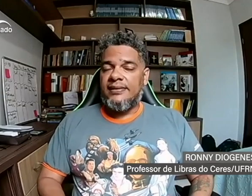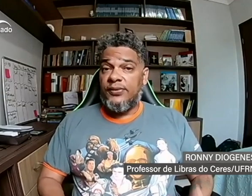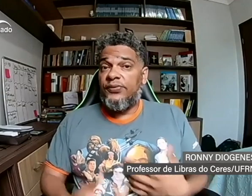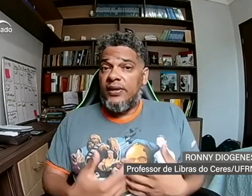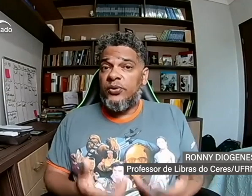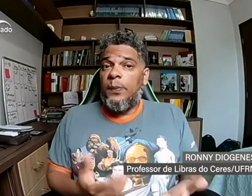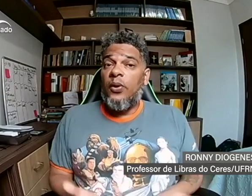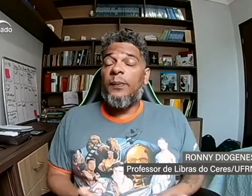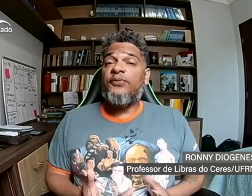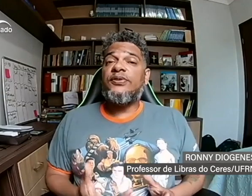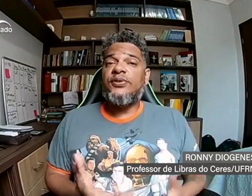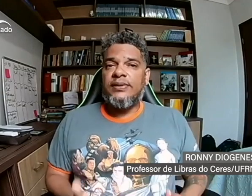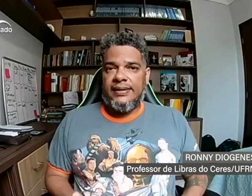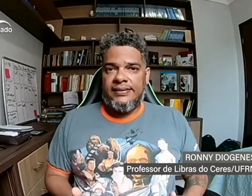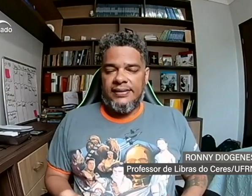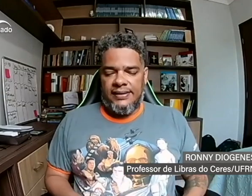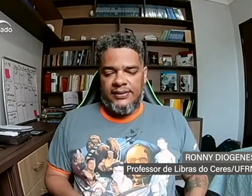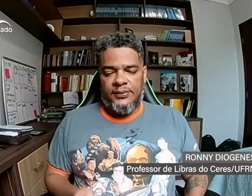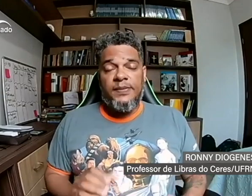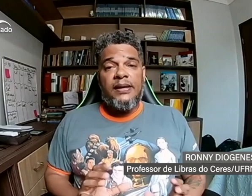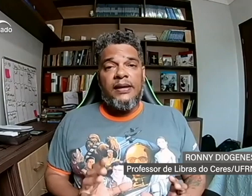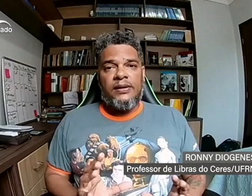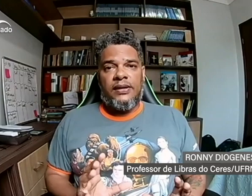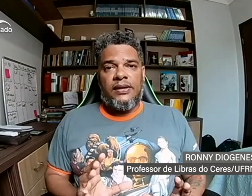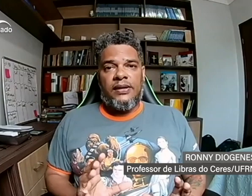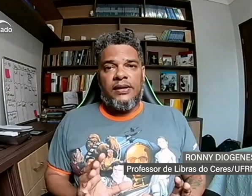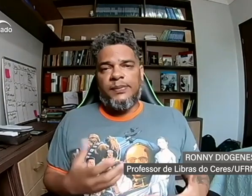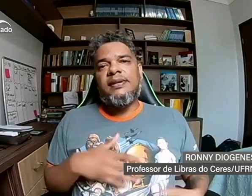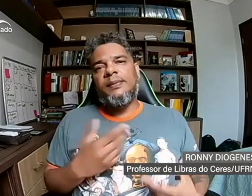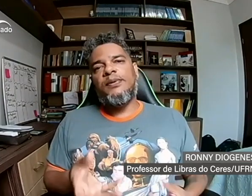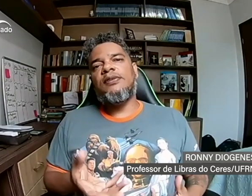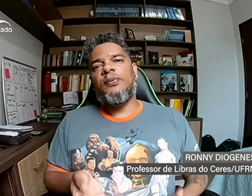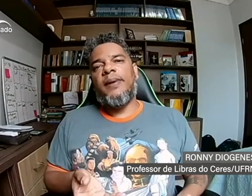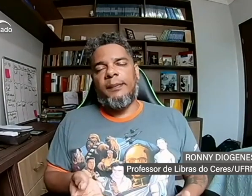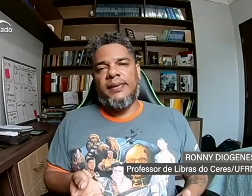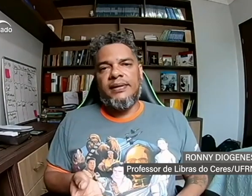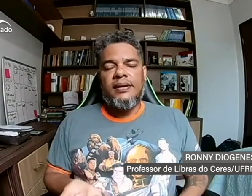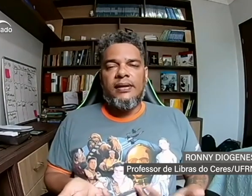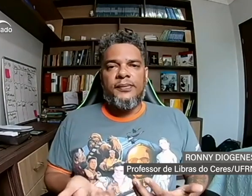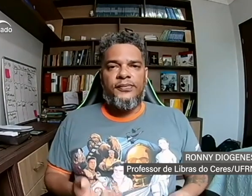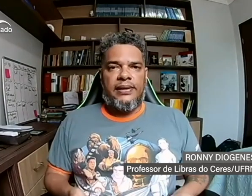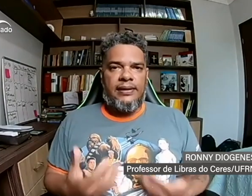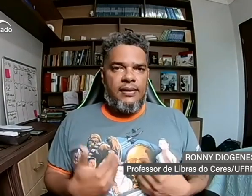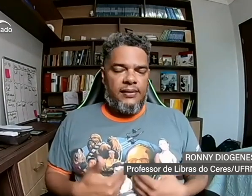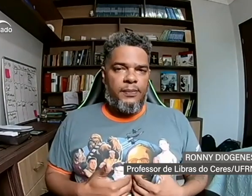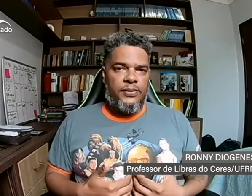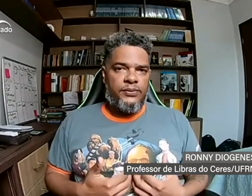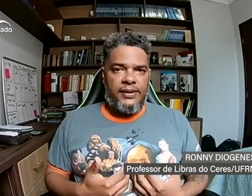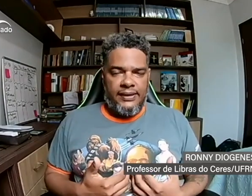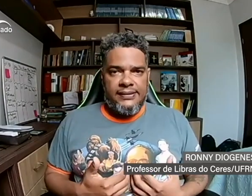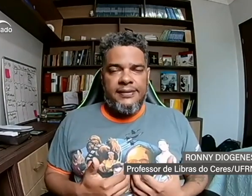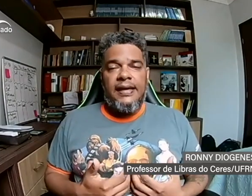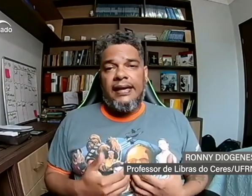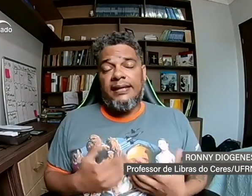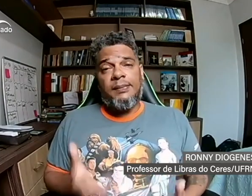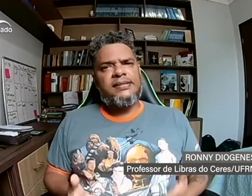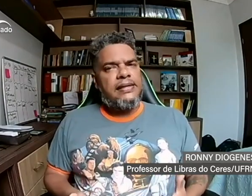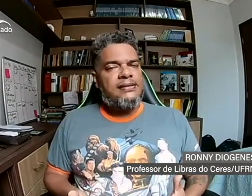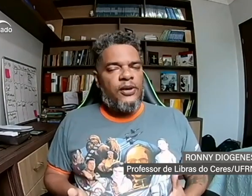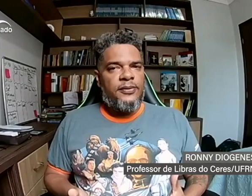né? Feito por profissionais. Então, por exemplo, seria impossível para mim falar em português e também sinalizar ao mesmo